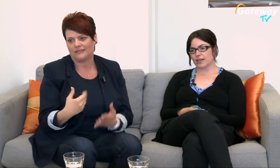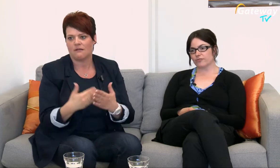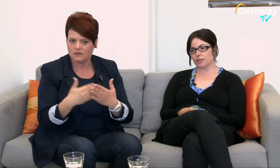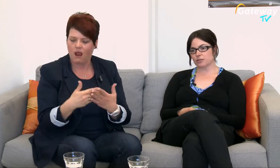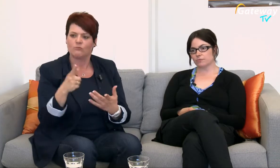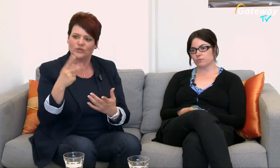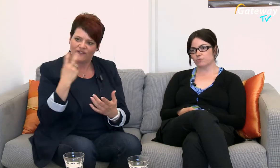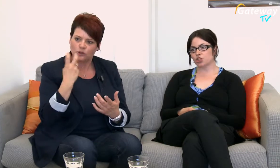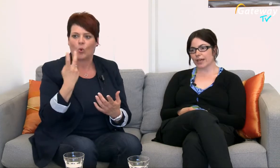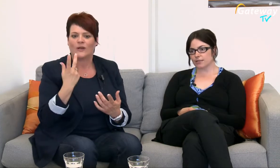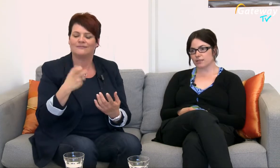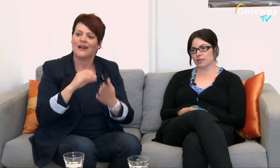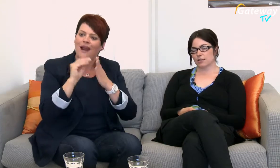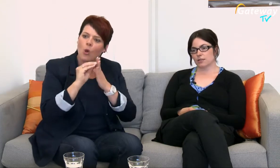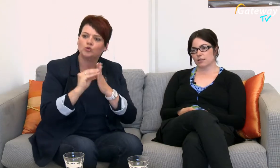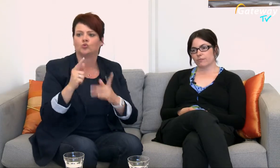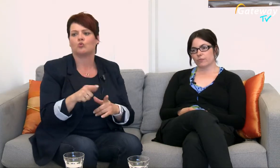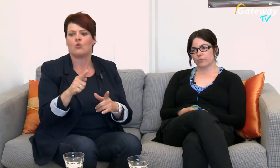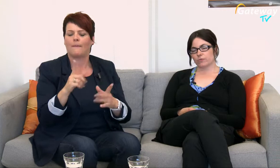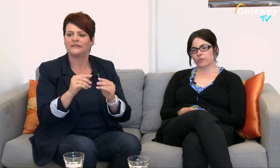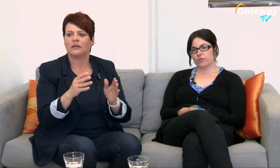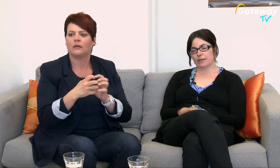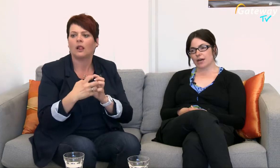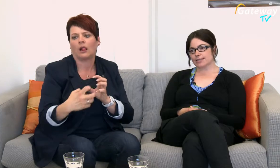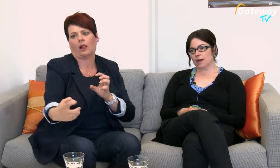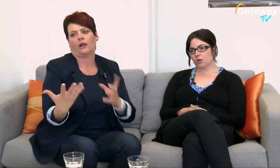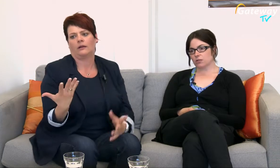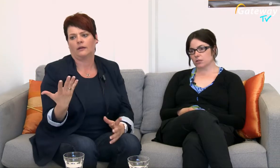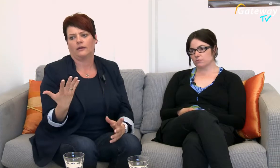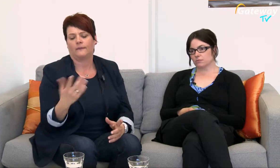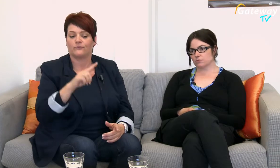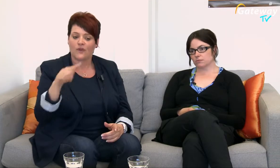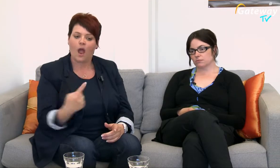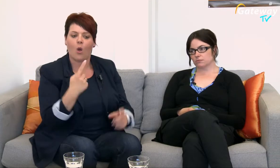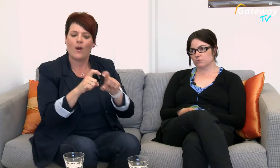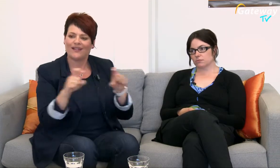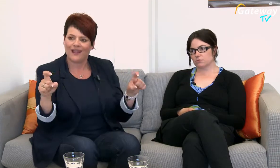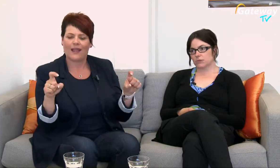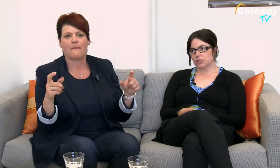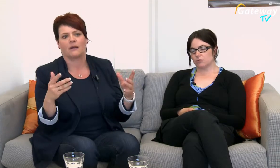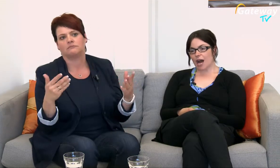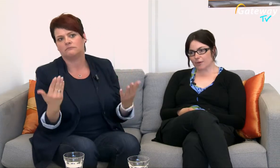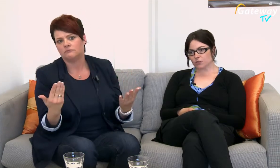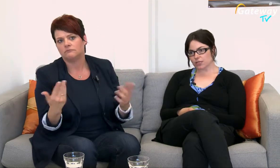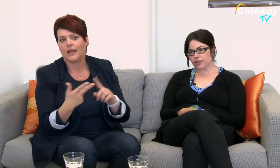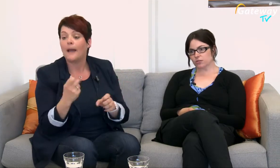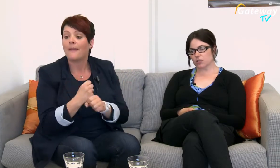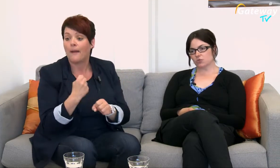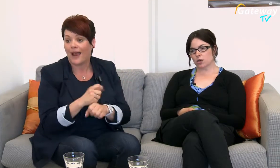einfach streckt Thema ist auch die Bearbeitungszeit von Klausuren,